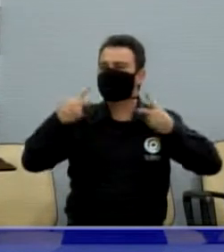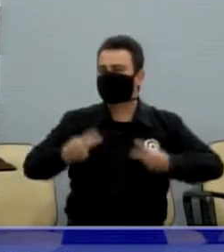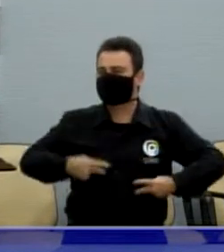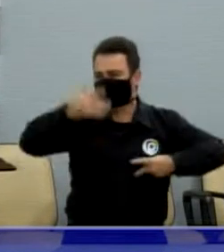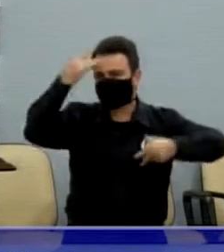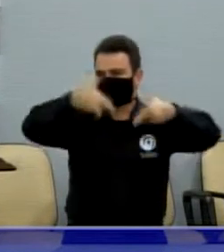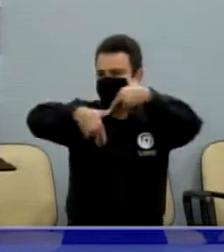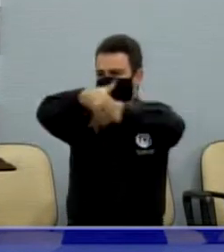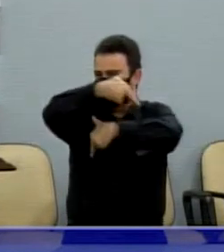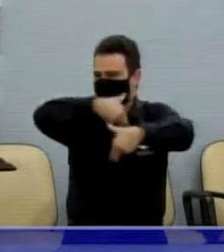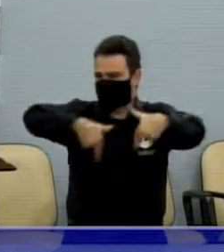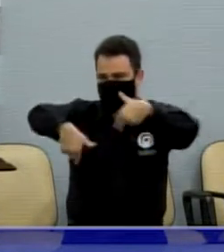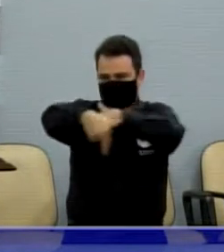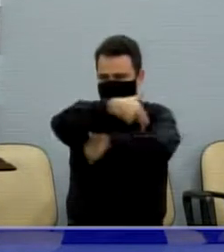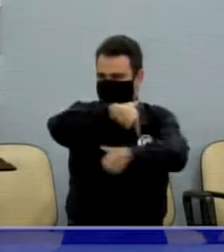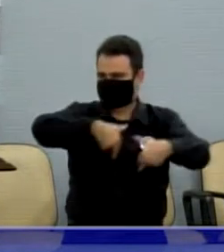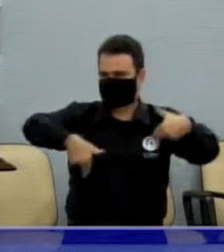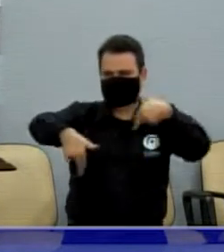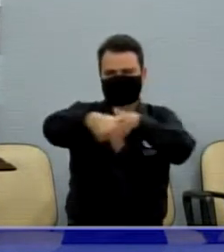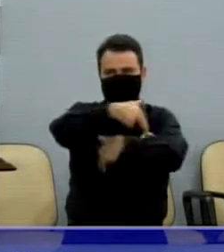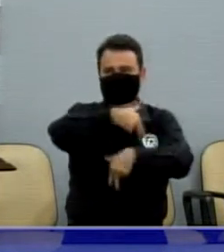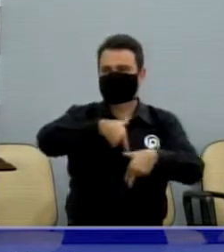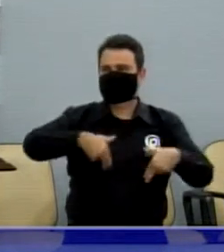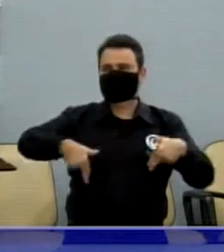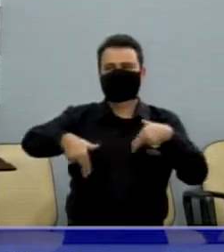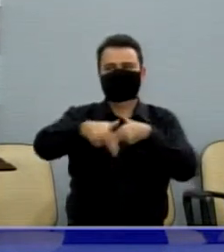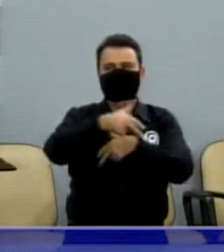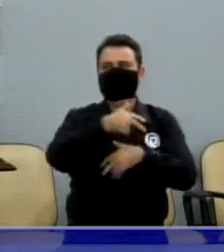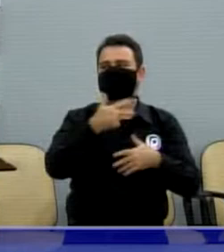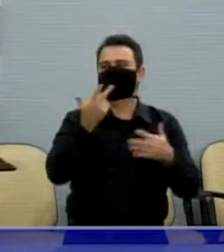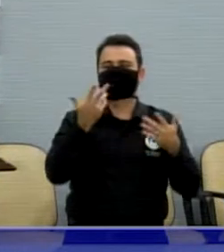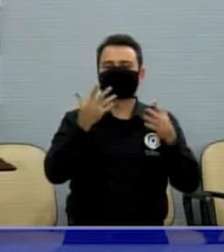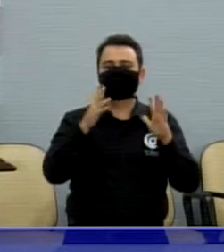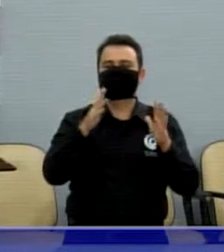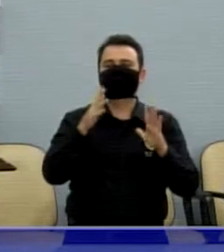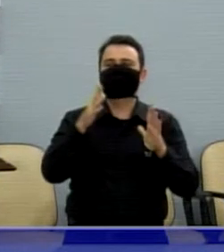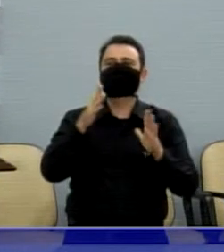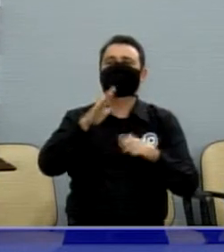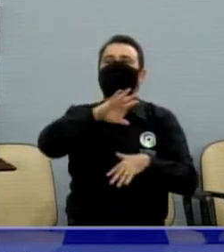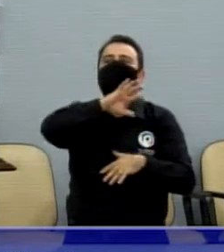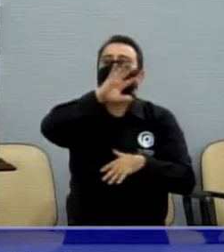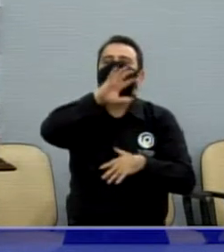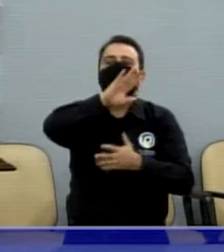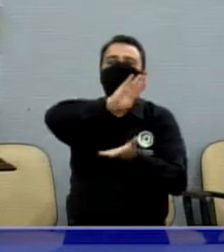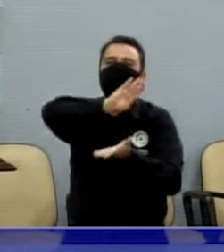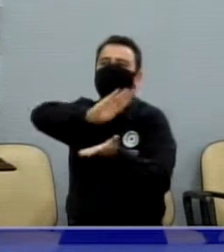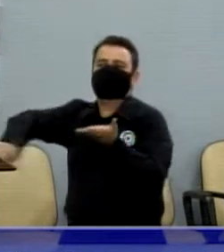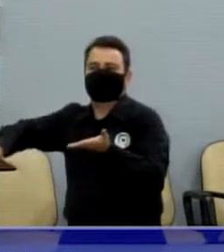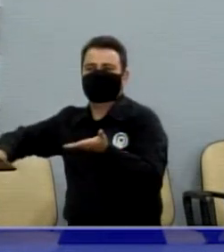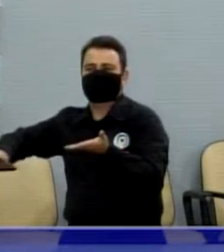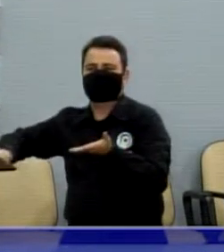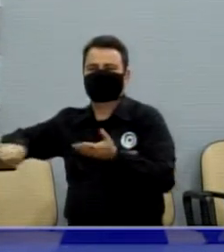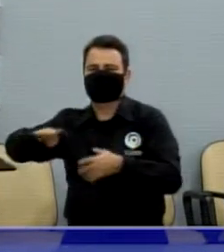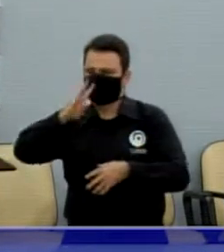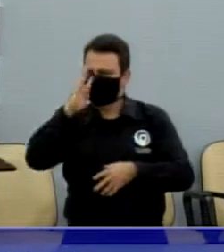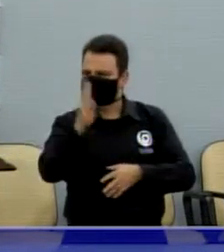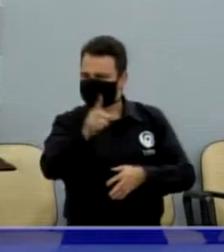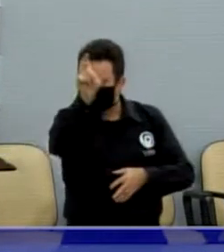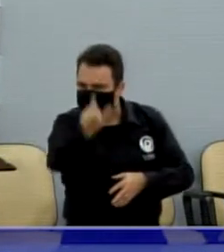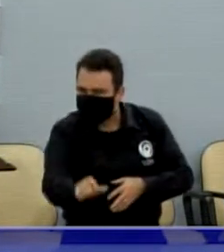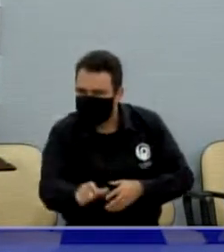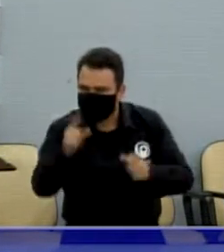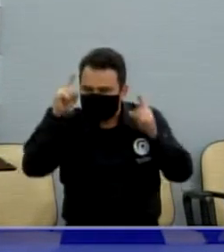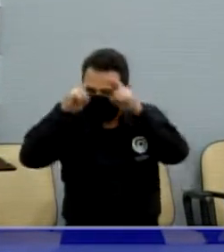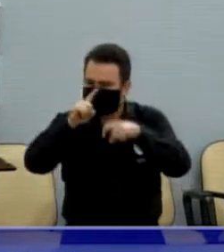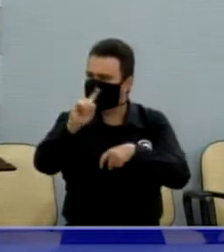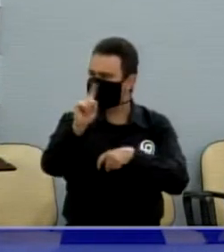Só se fala em saúde única, mas, quando saúde única, joga os animais para o lado. Não estou falando do doutor Aldenis, estou falando isso a nível